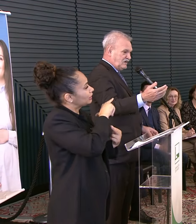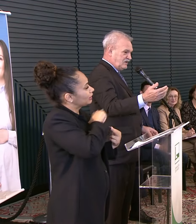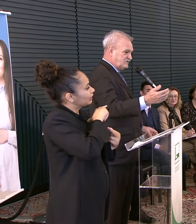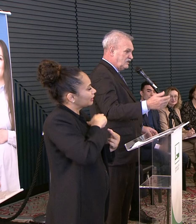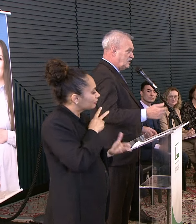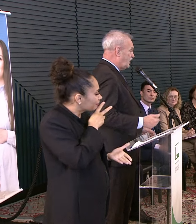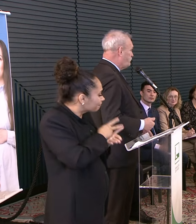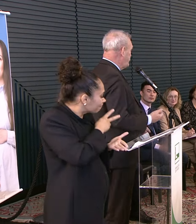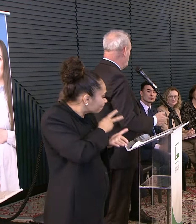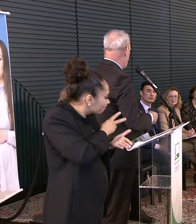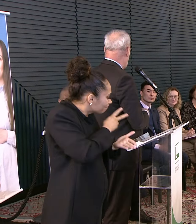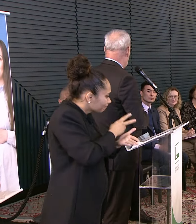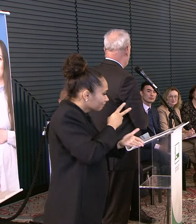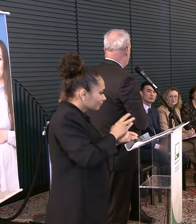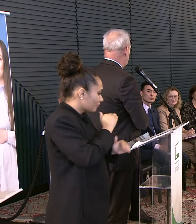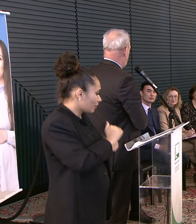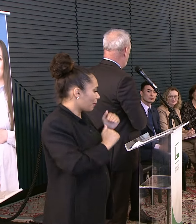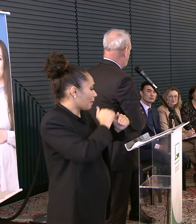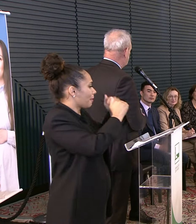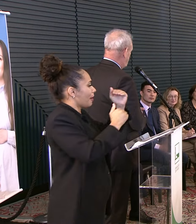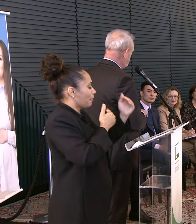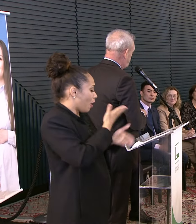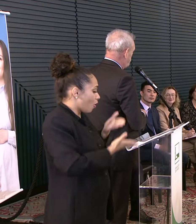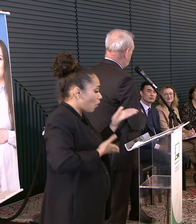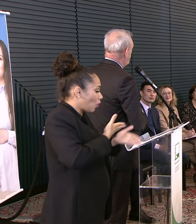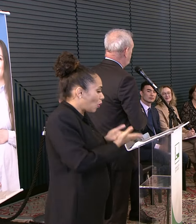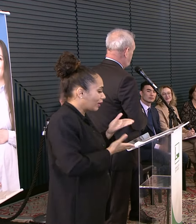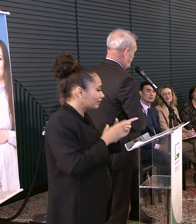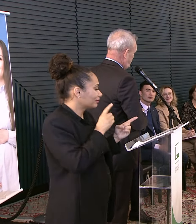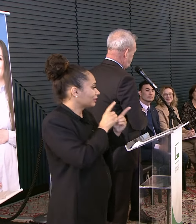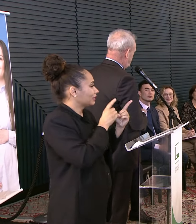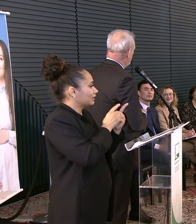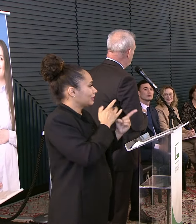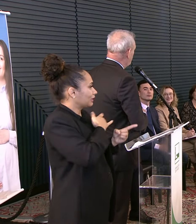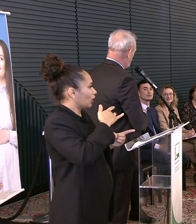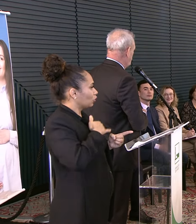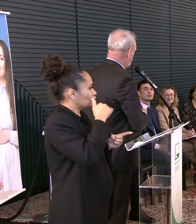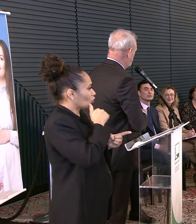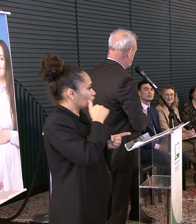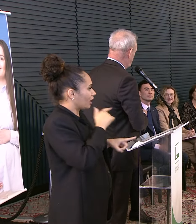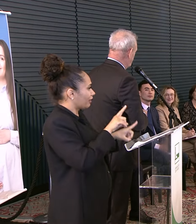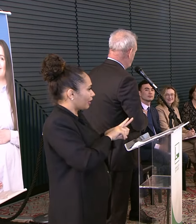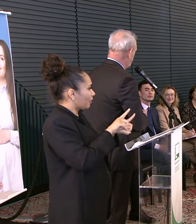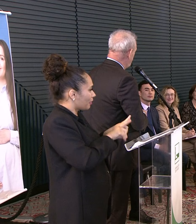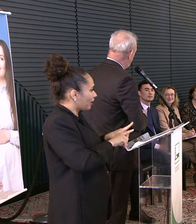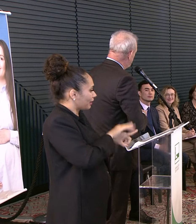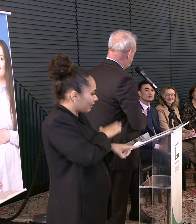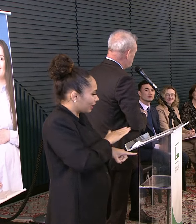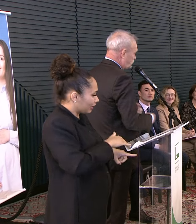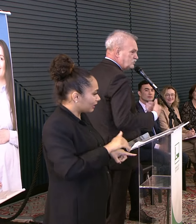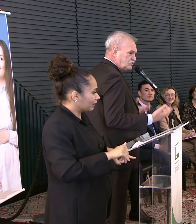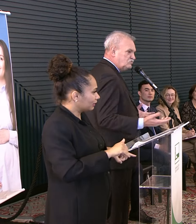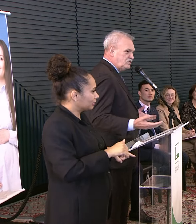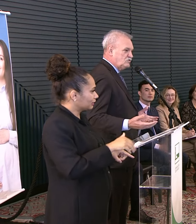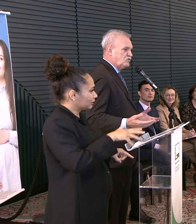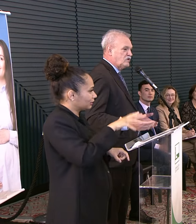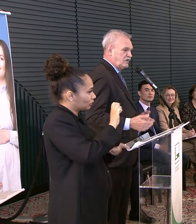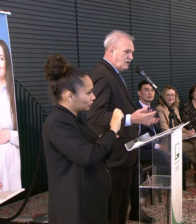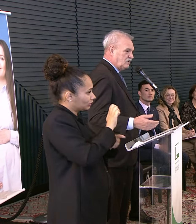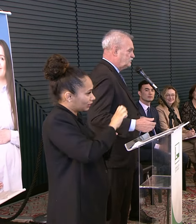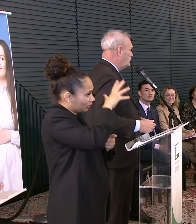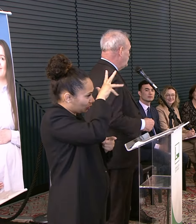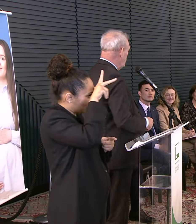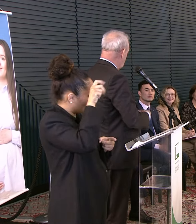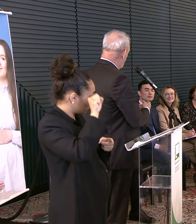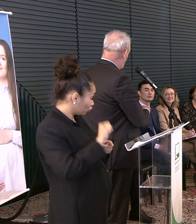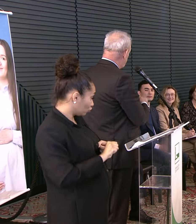vez mais Aprimorar o atendimento À saúde da mulher e da criança No Mato Grosso do Sul E vocês contem comigo Como